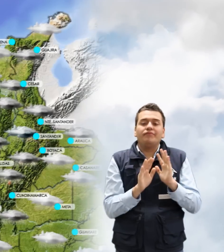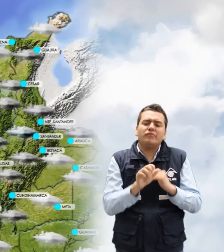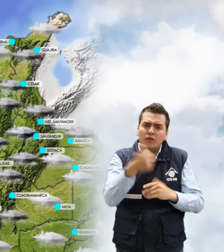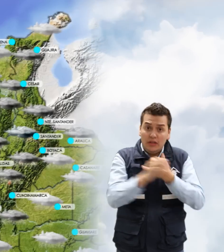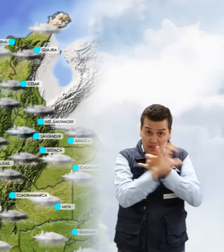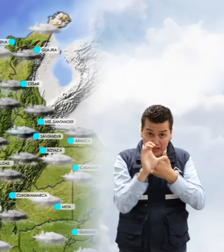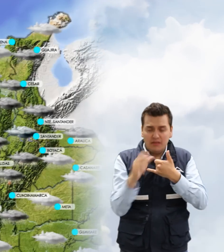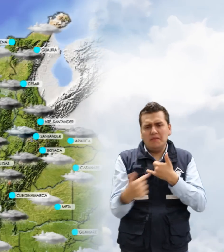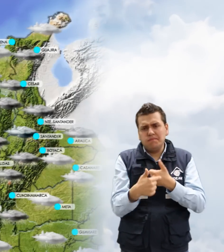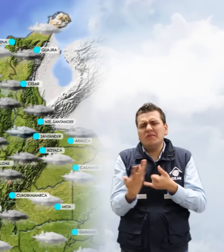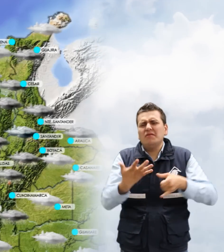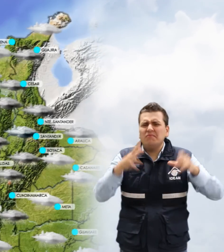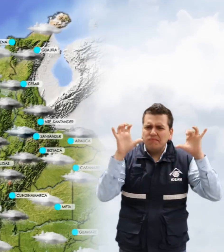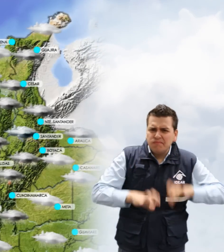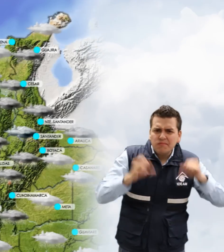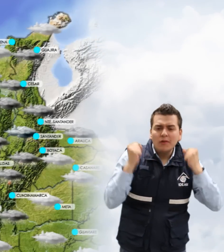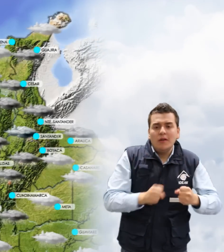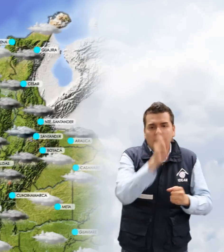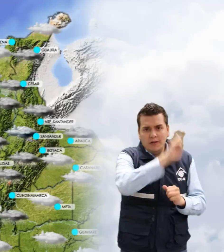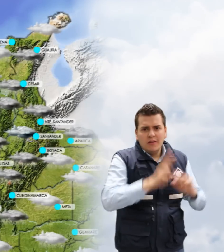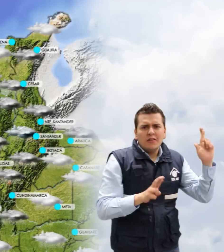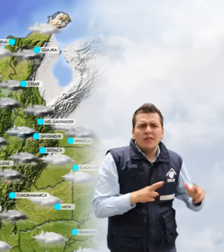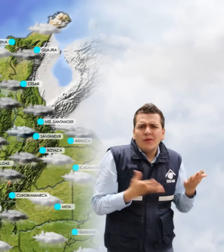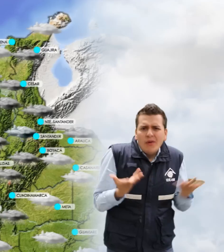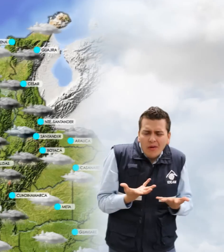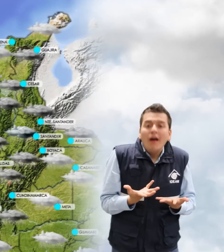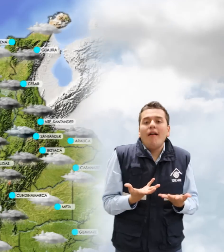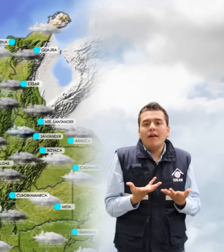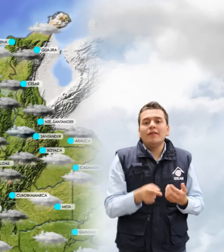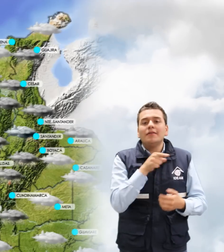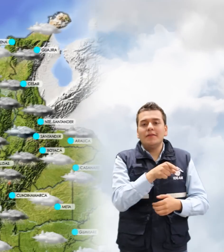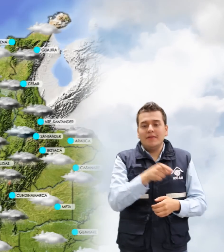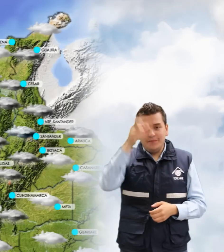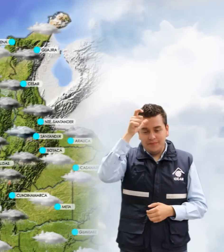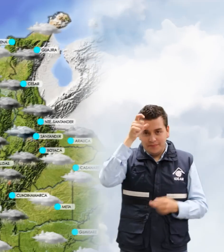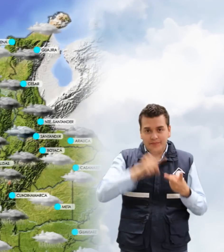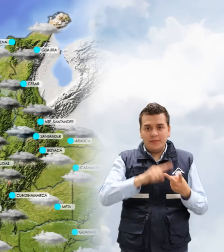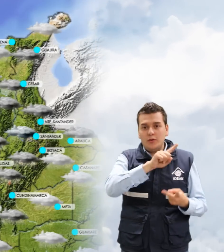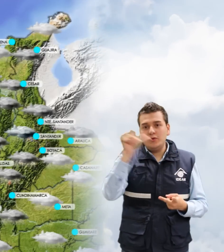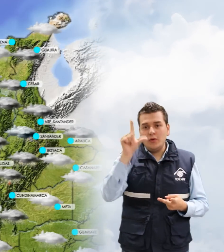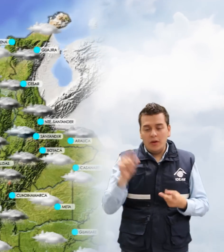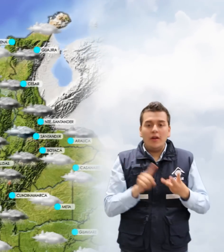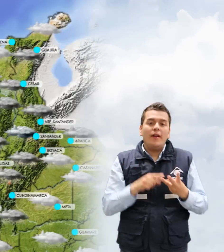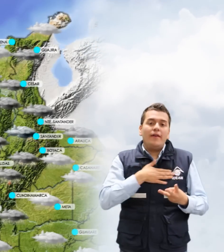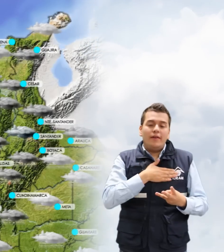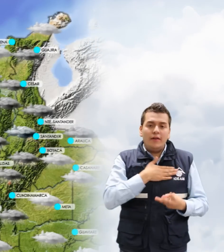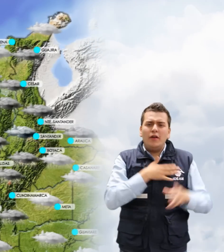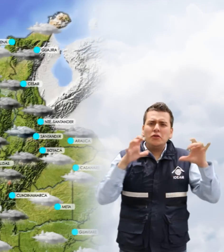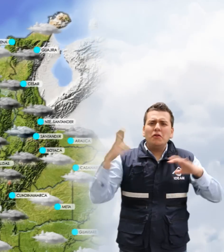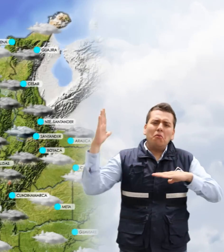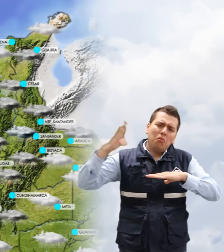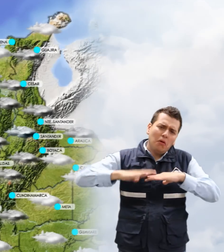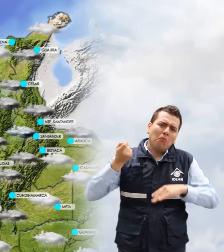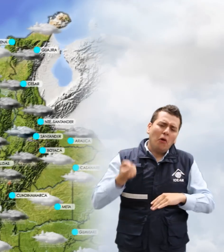presentarán precipitaciones fuertes con tormentas eléctricas, especialmente en los departamentos de Córdoba, Sucre y Bolívar. Lluvias menos